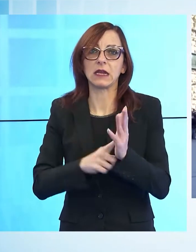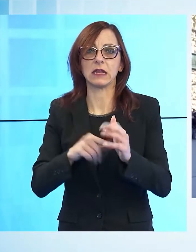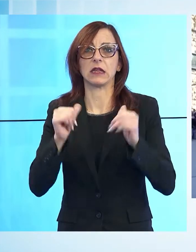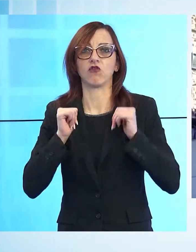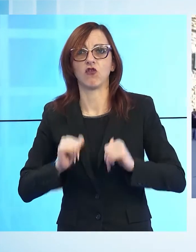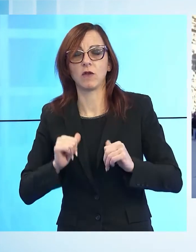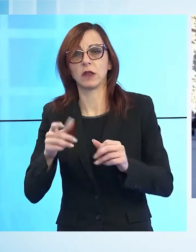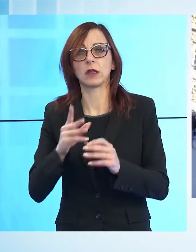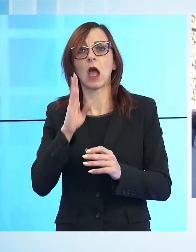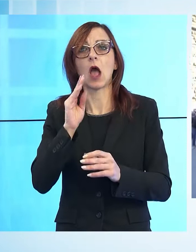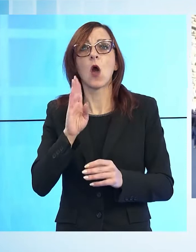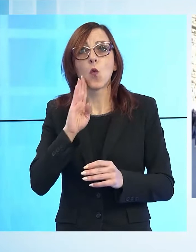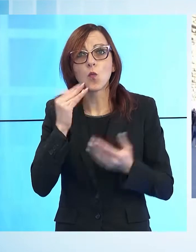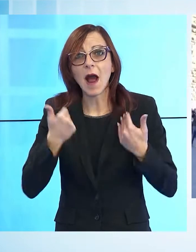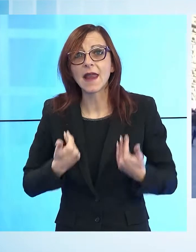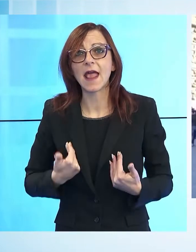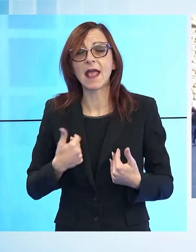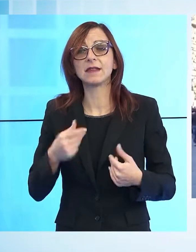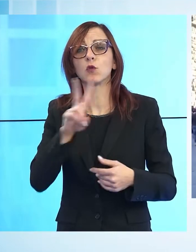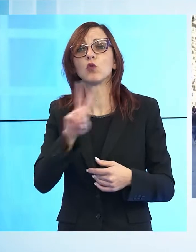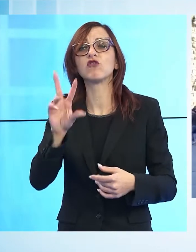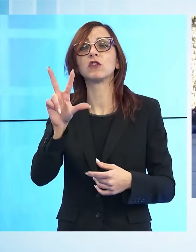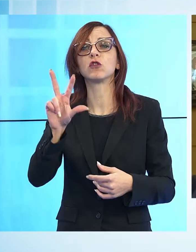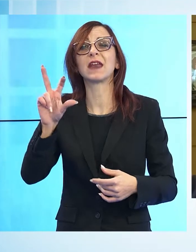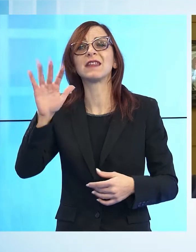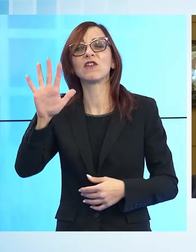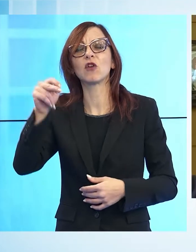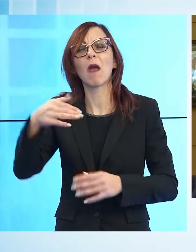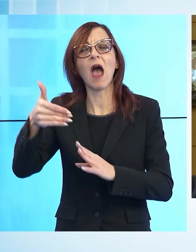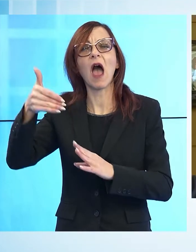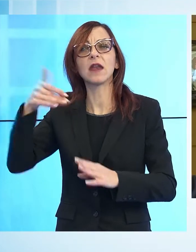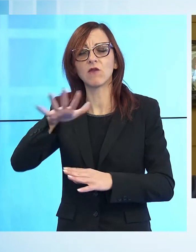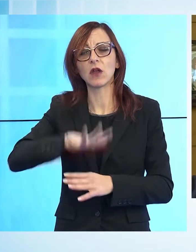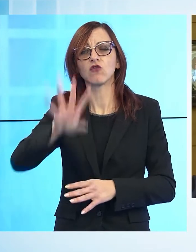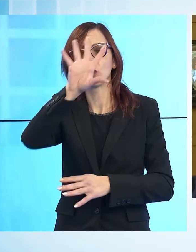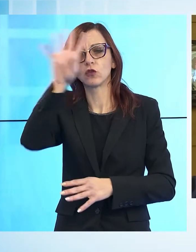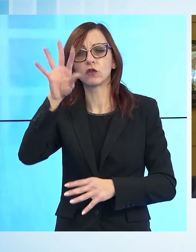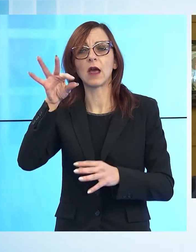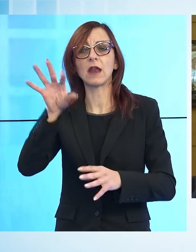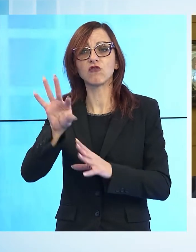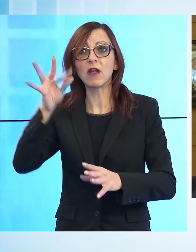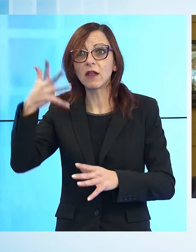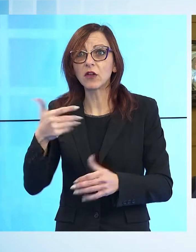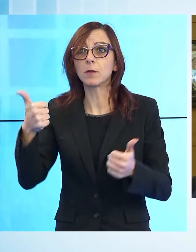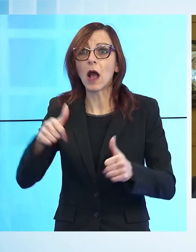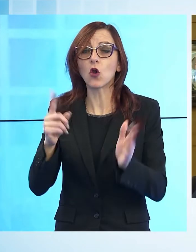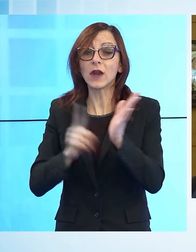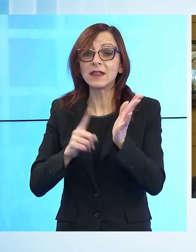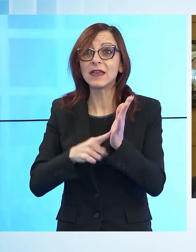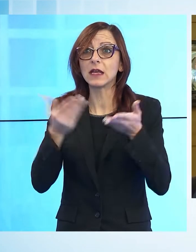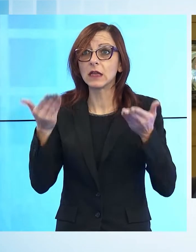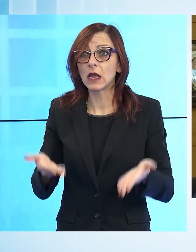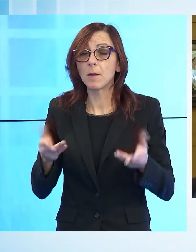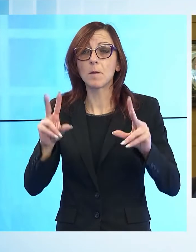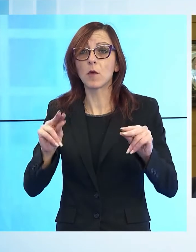235 anni fa, sono attuali perché c'è ancora circa quasi 100